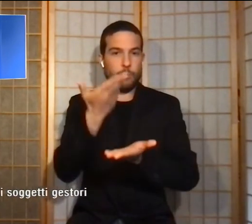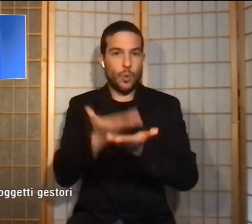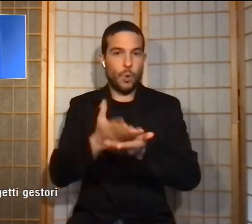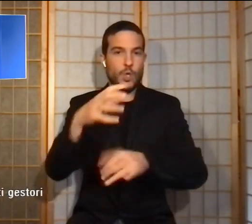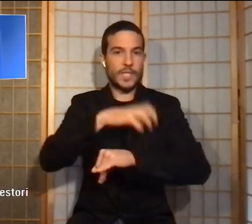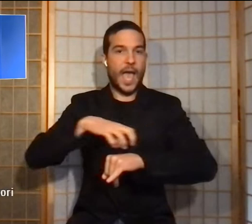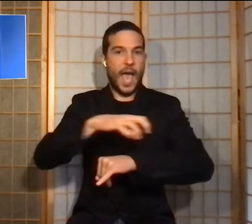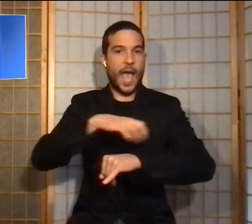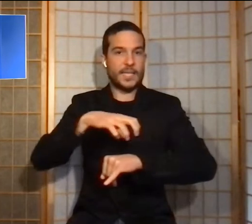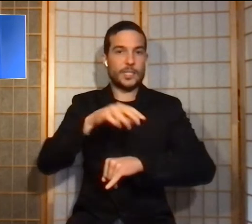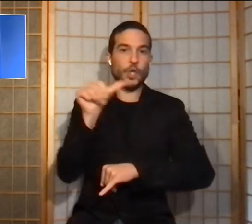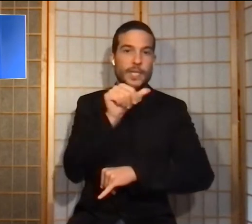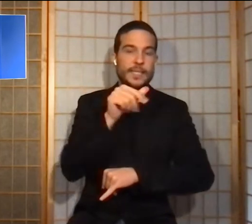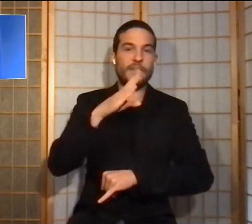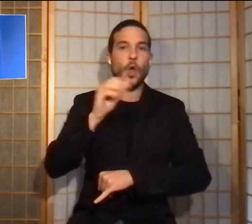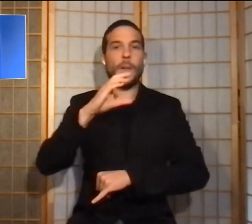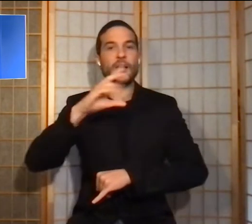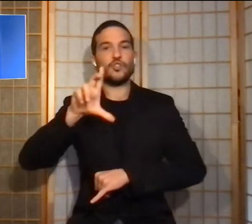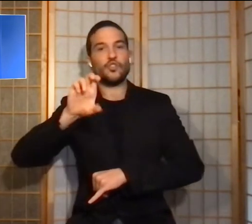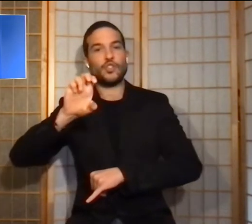Stefano Baccelli.